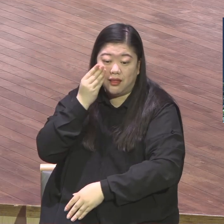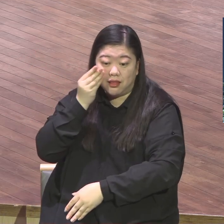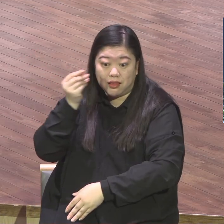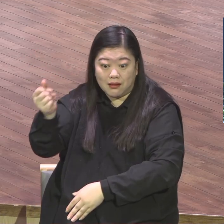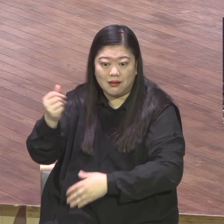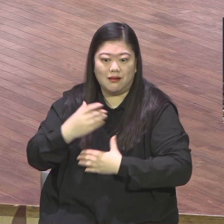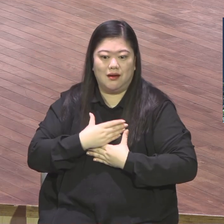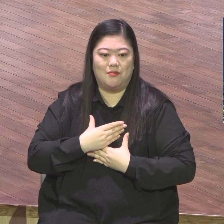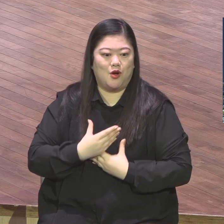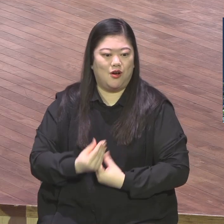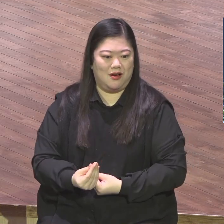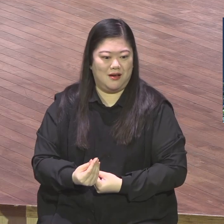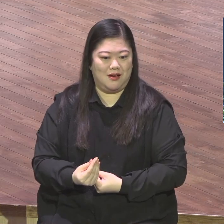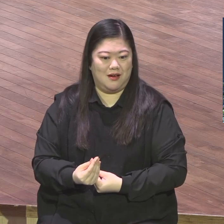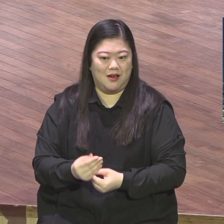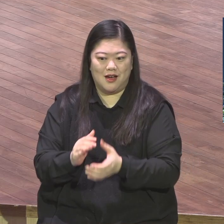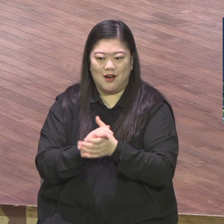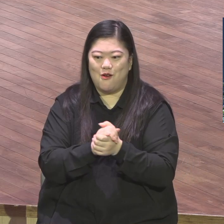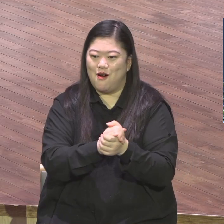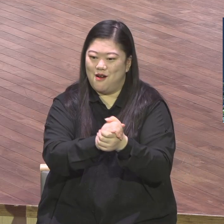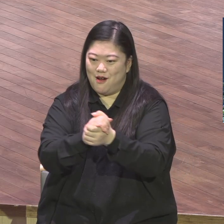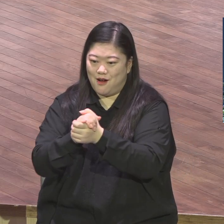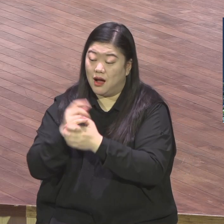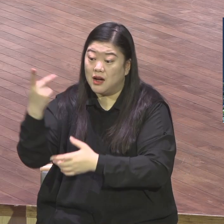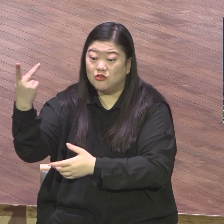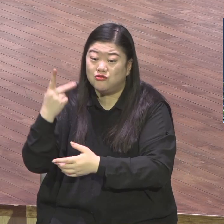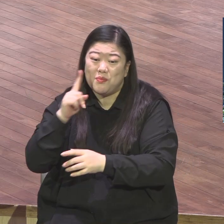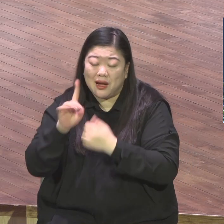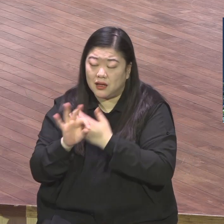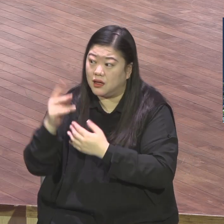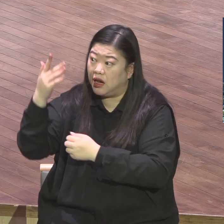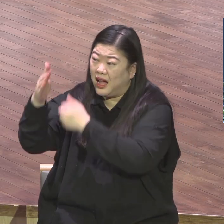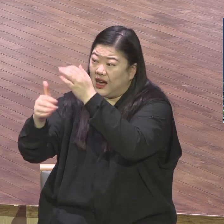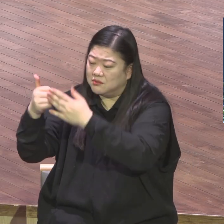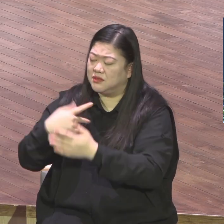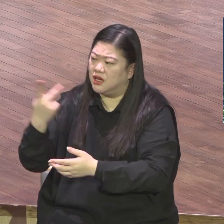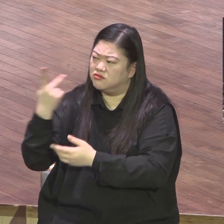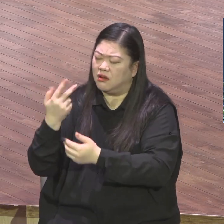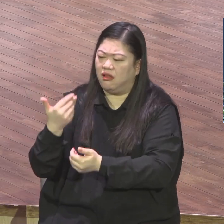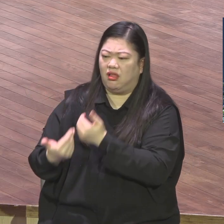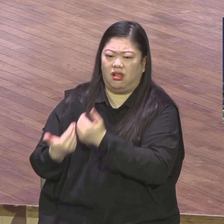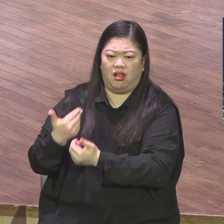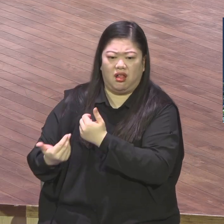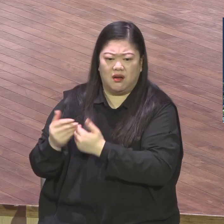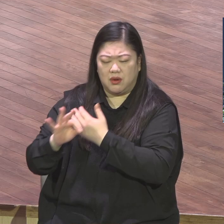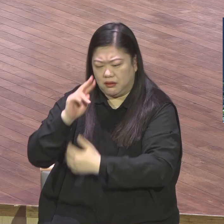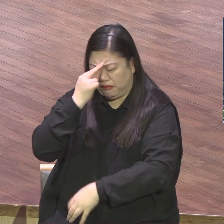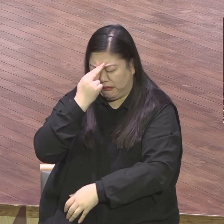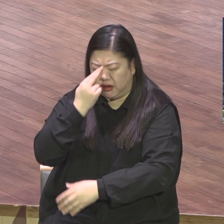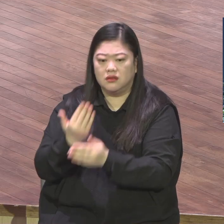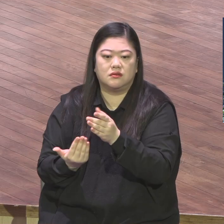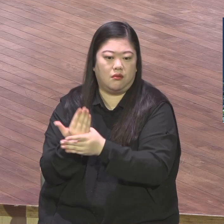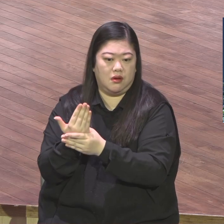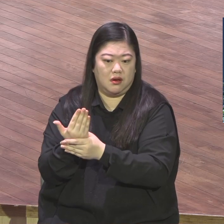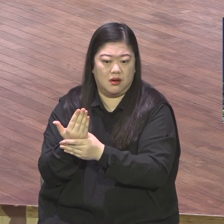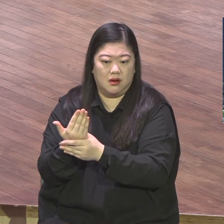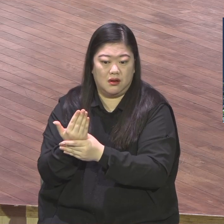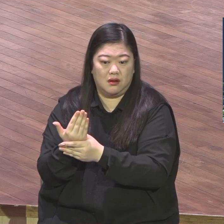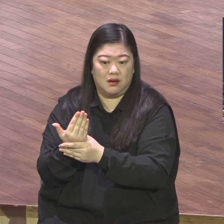한몫하다 할 때 나타난 게 평강이에요. 자식 때문에 돈 때문에 누구 때문에 누구 때문에 평강